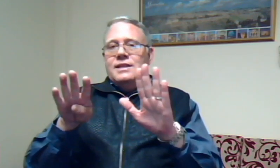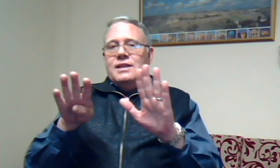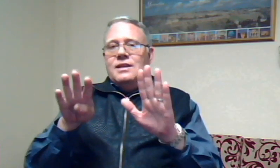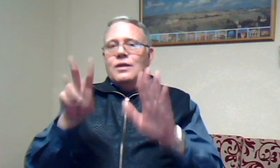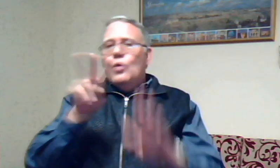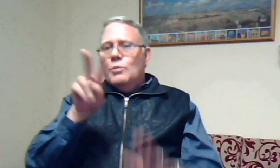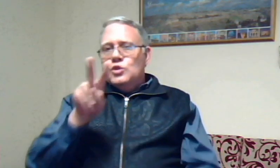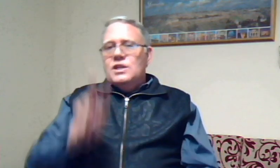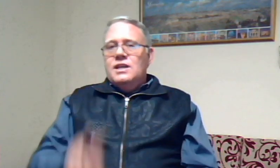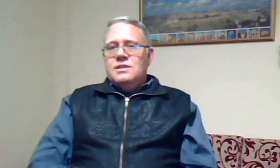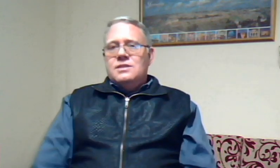kom ons lees